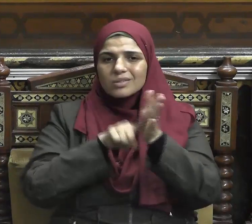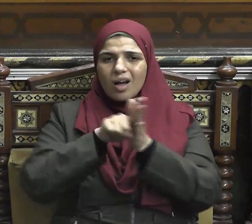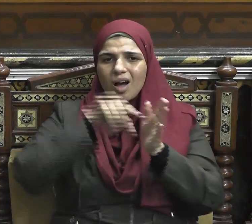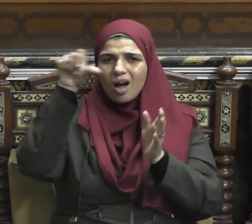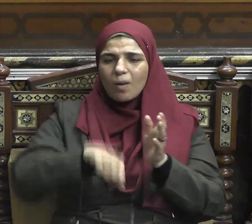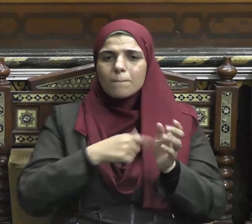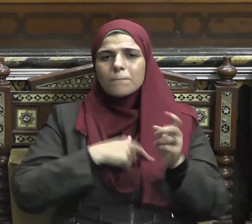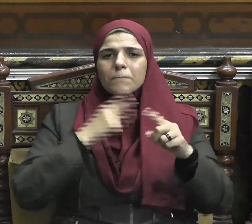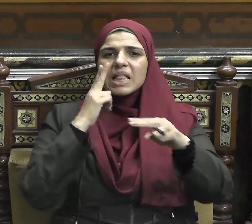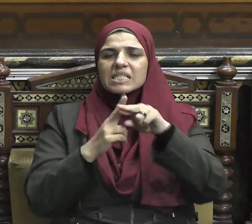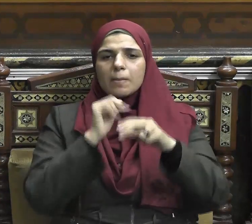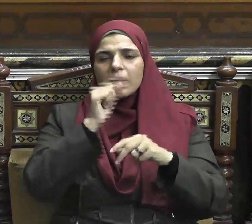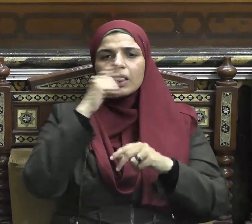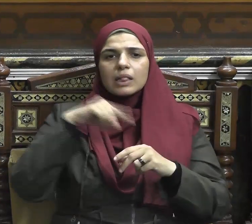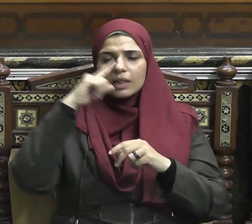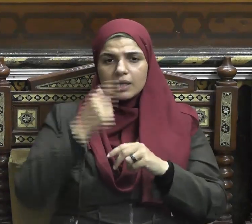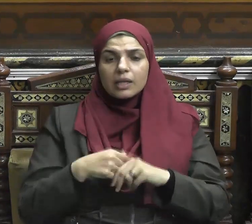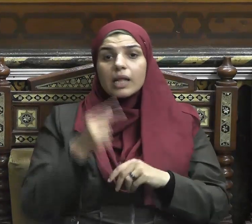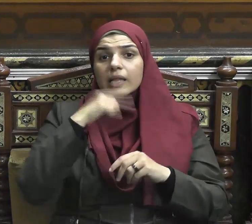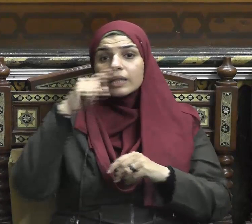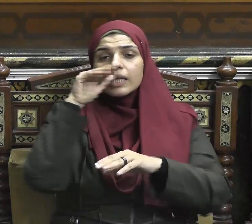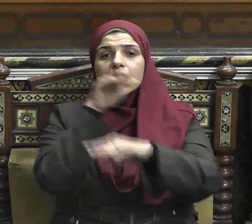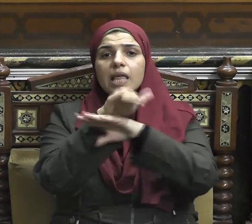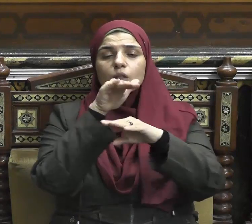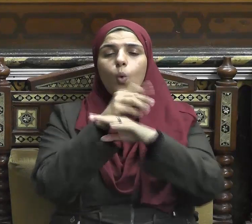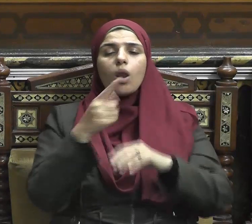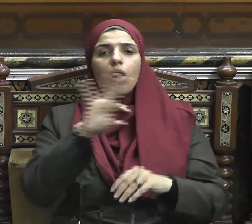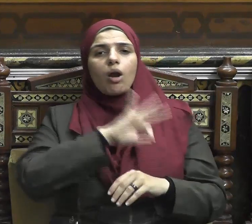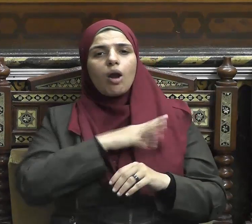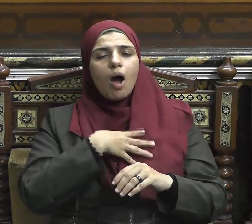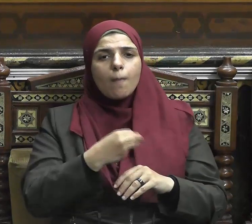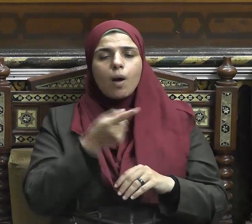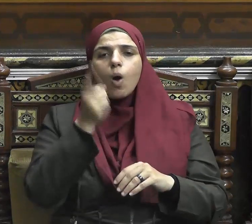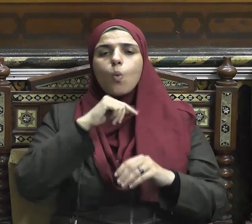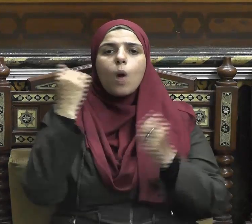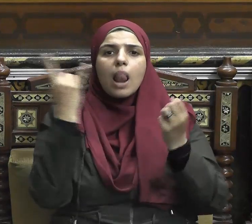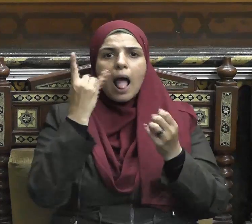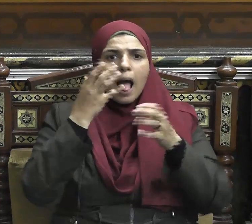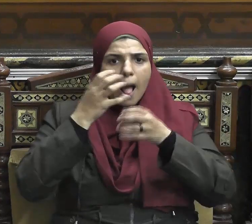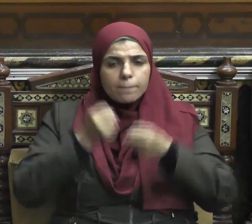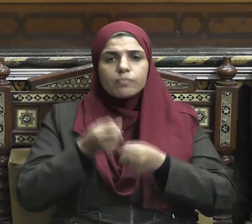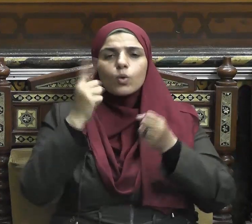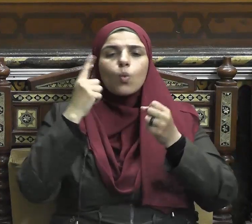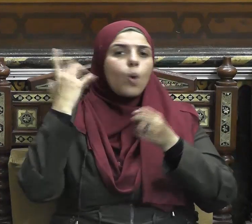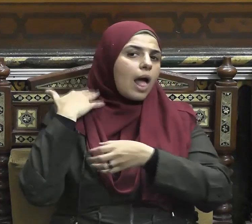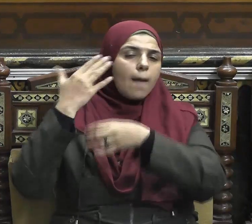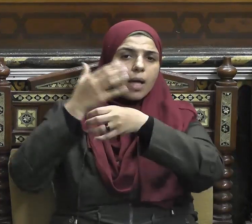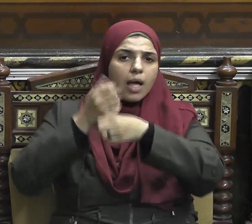وسكناتهم وجميع أفعالهم إن الإسلام دين